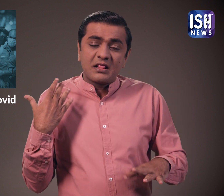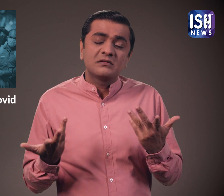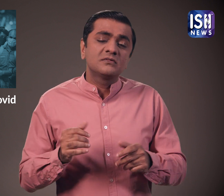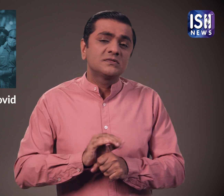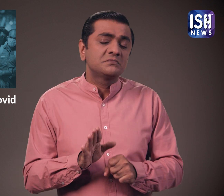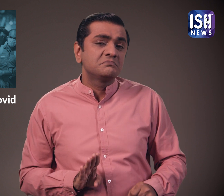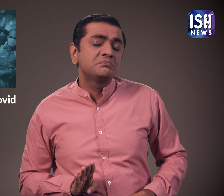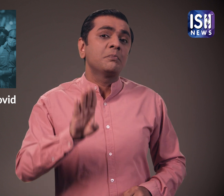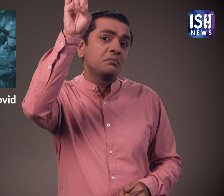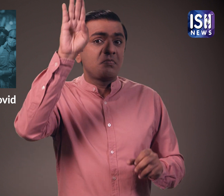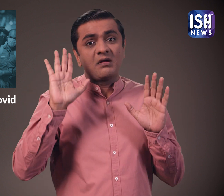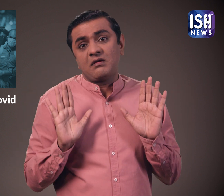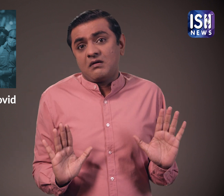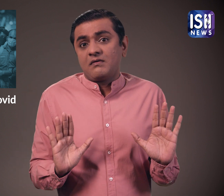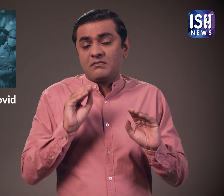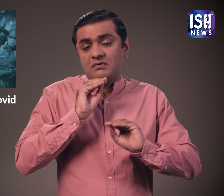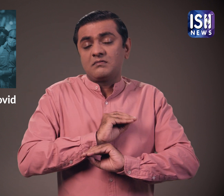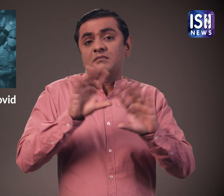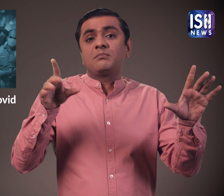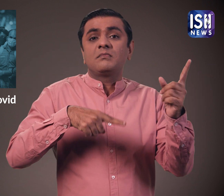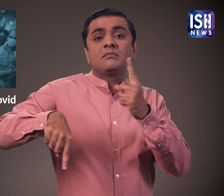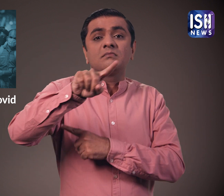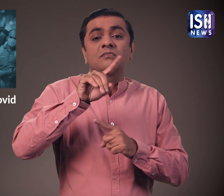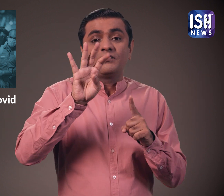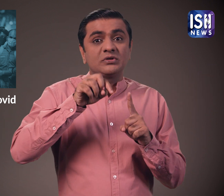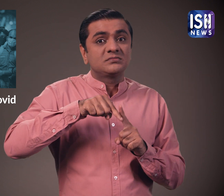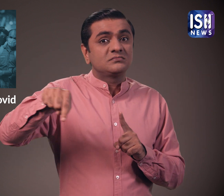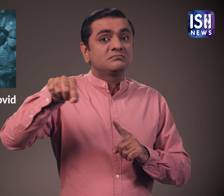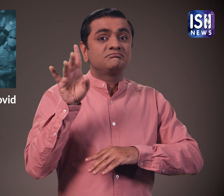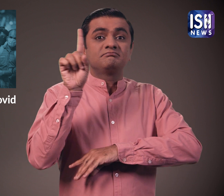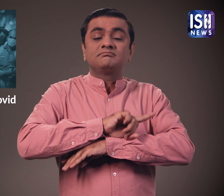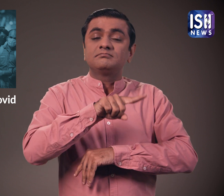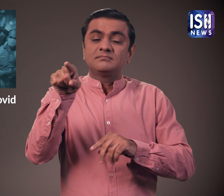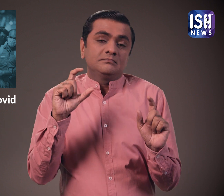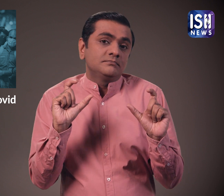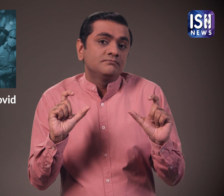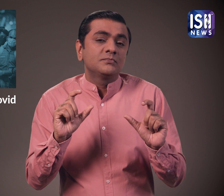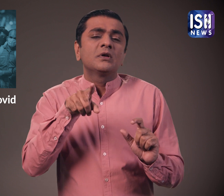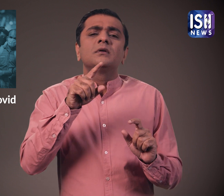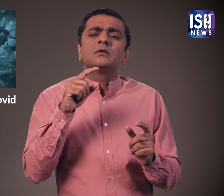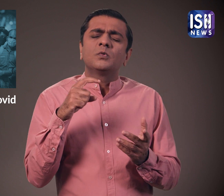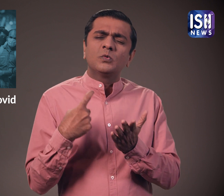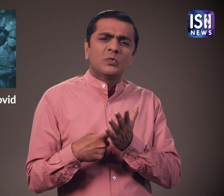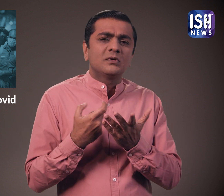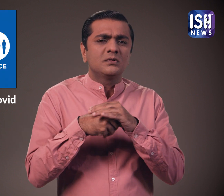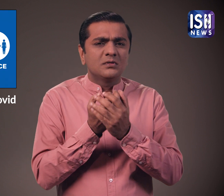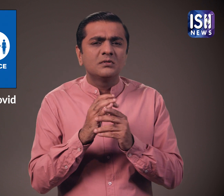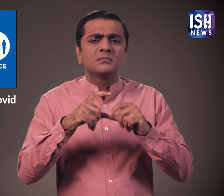अगले 40 दिनों में लोगों की लापरवाई से कोविट मामलों में उच्छाल आ सकता है उन्होंने कहा कि लोगों को सिर्फ